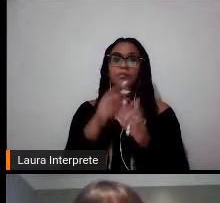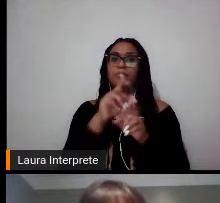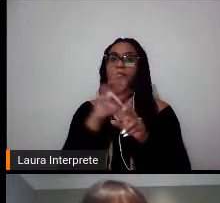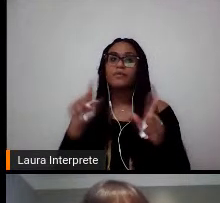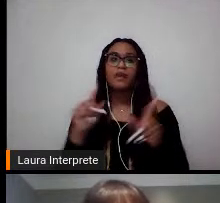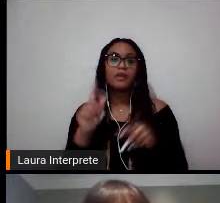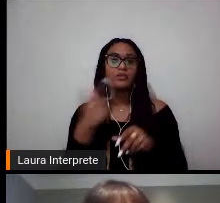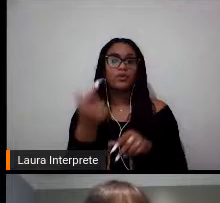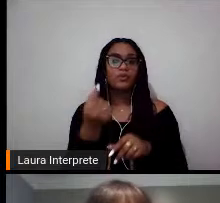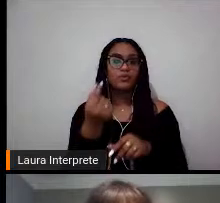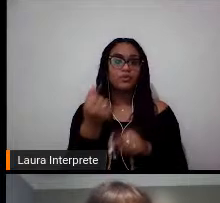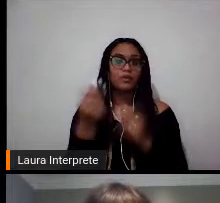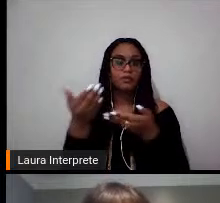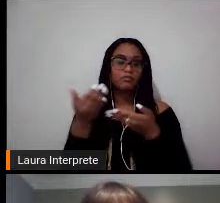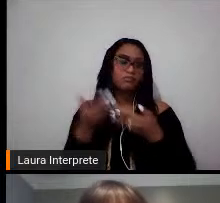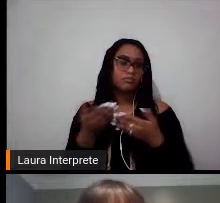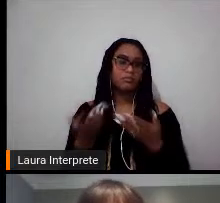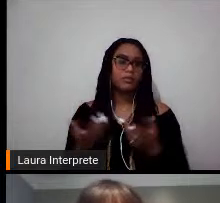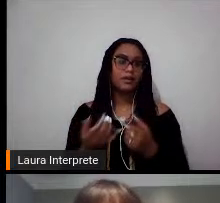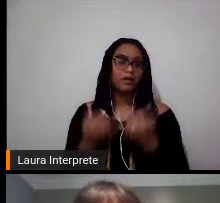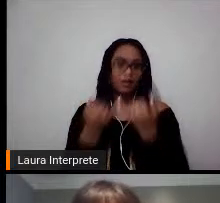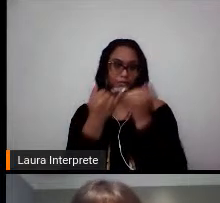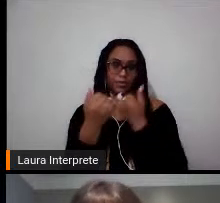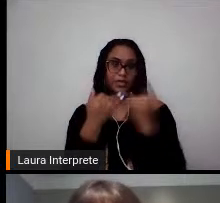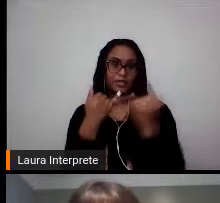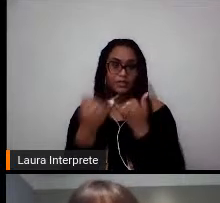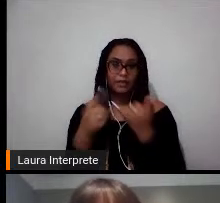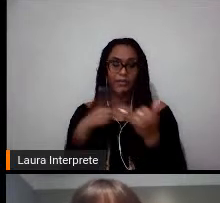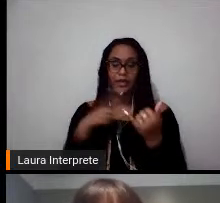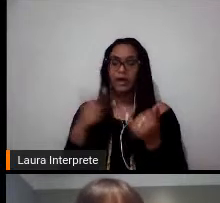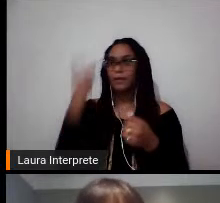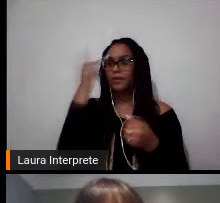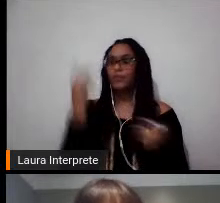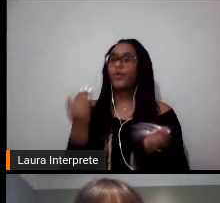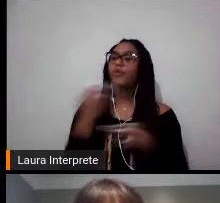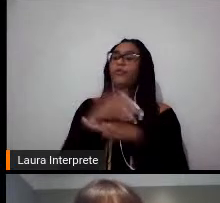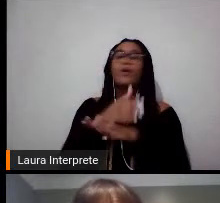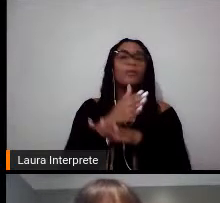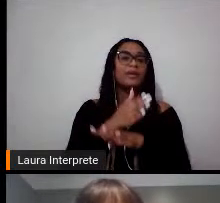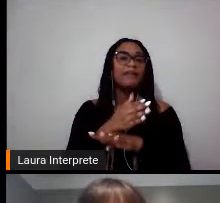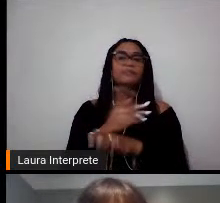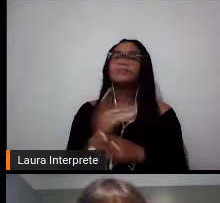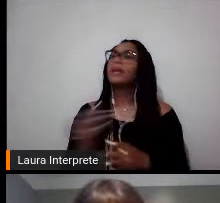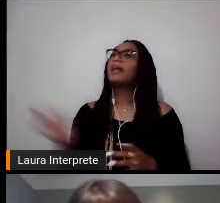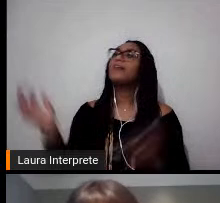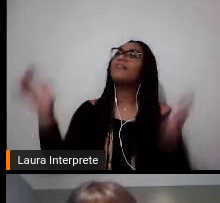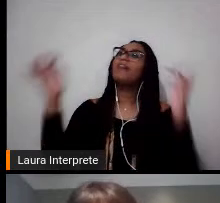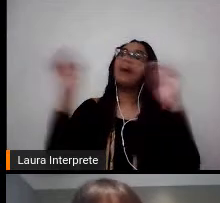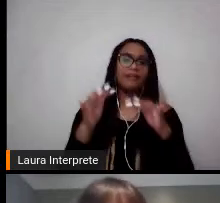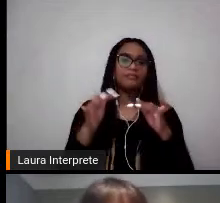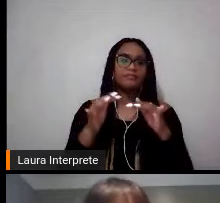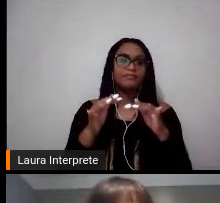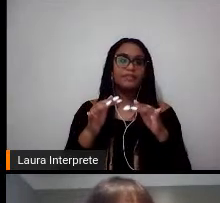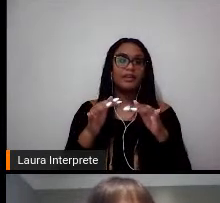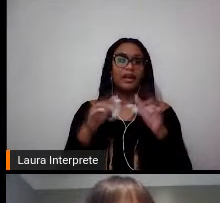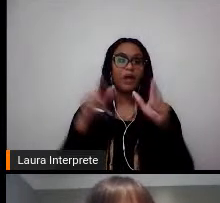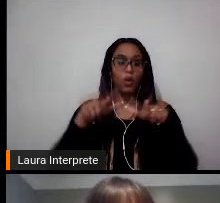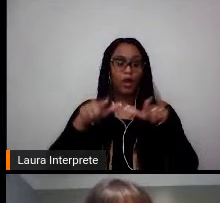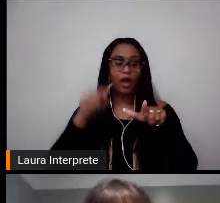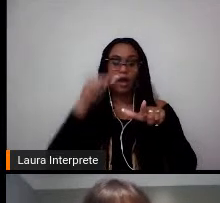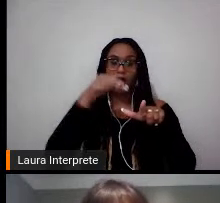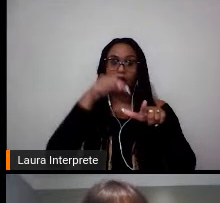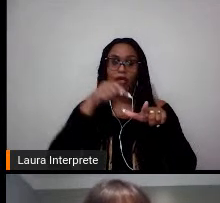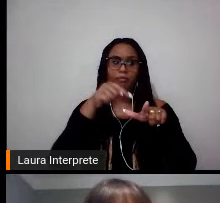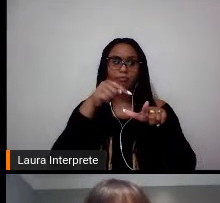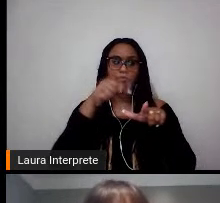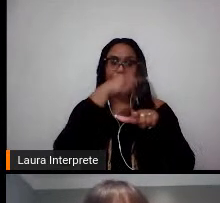exemplo, o evento de boas-vindas de toda a comunidade de Chimney, de todos os 160 países, é feito em Londres. Então, caso você não esteja